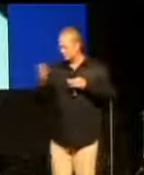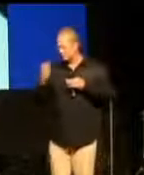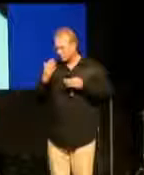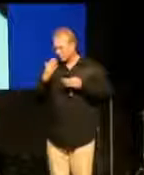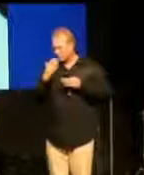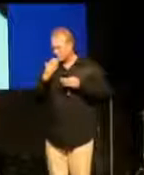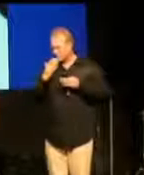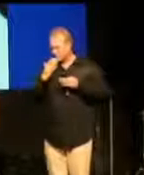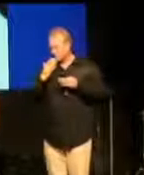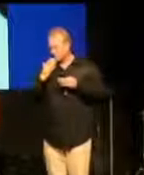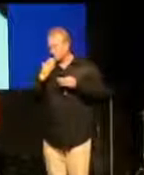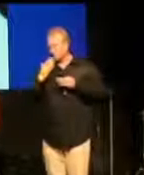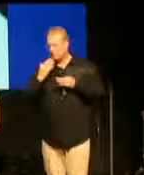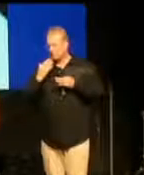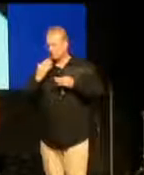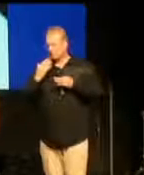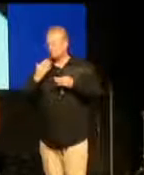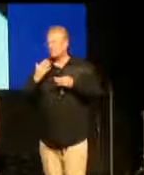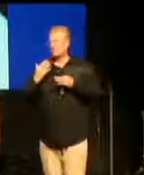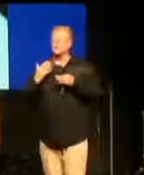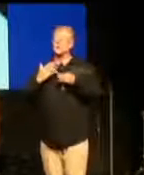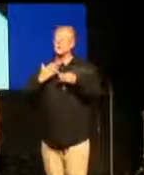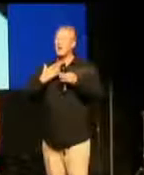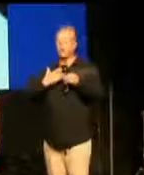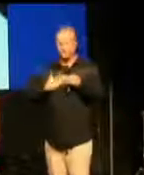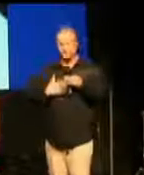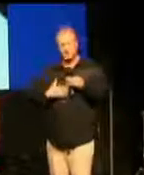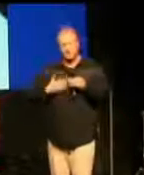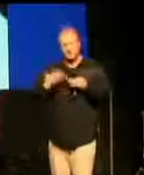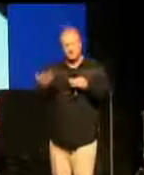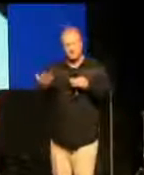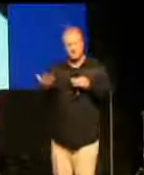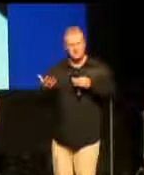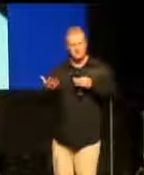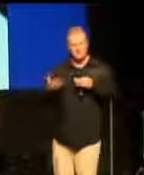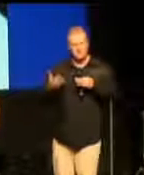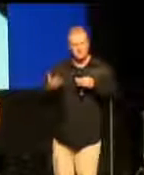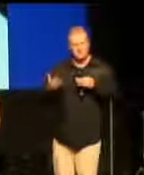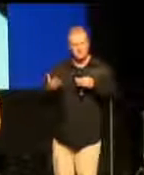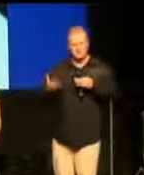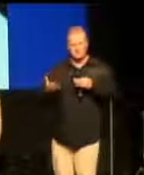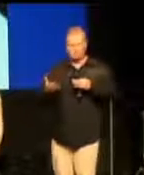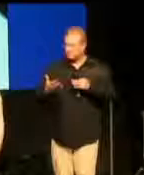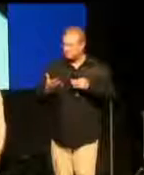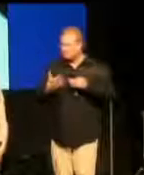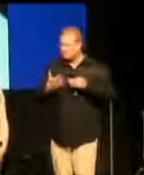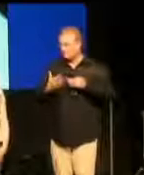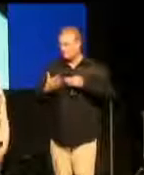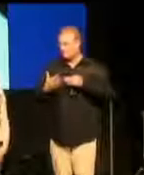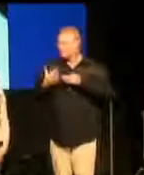Mir war nach weinen zumute. Aber ich fühlte mich trotzdem glücklich.